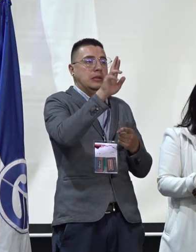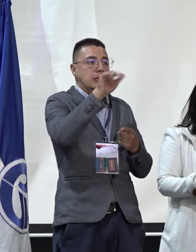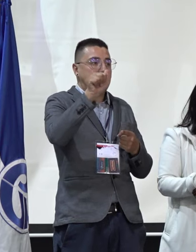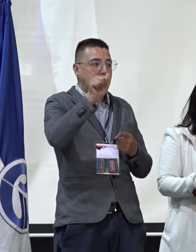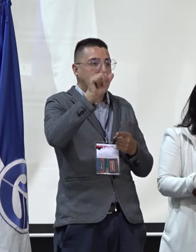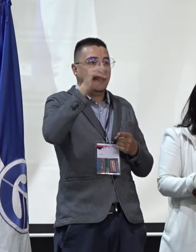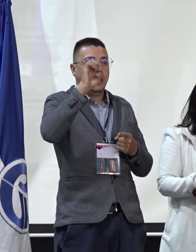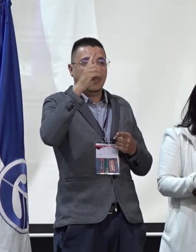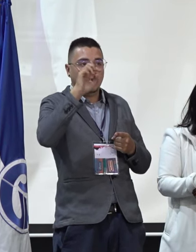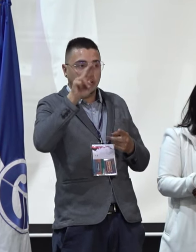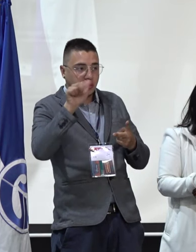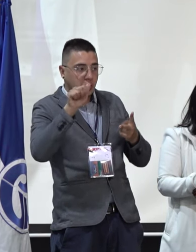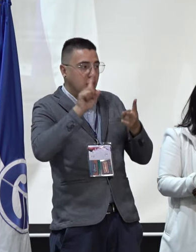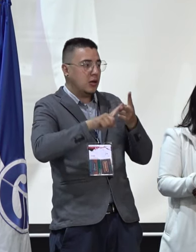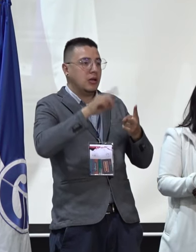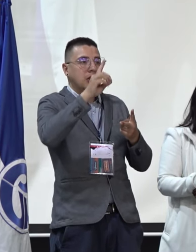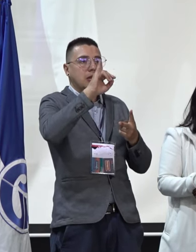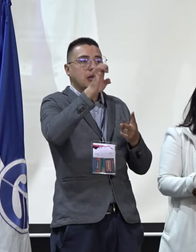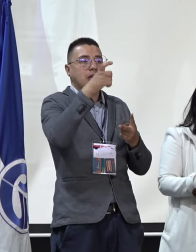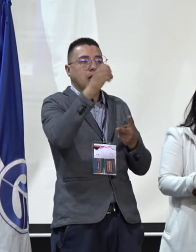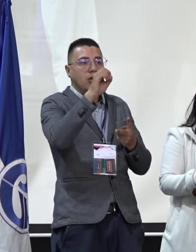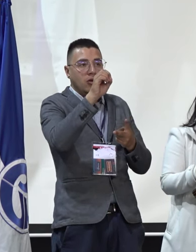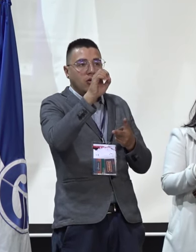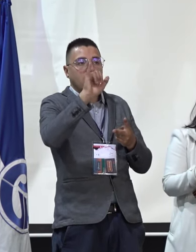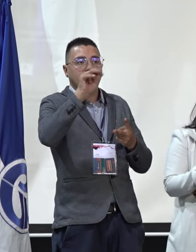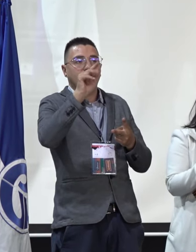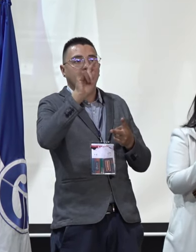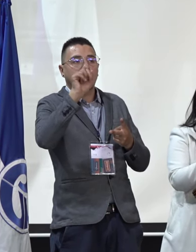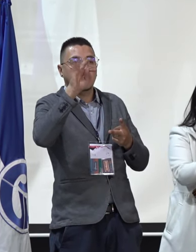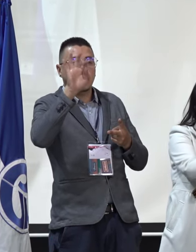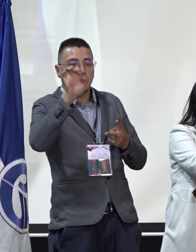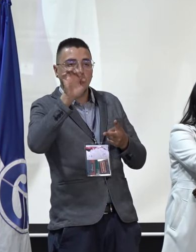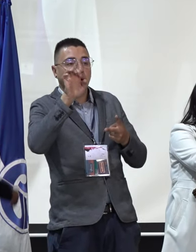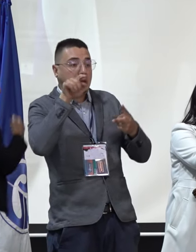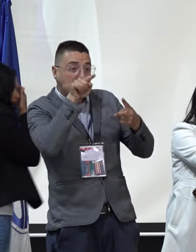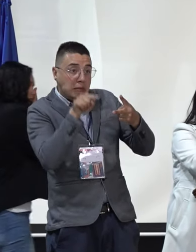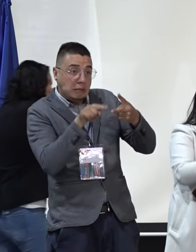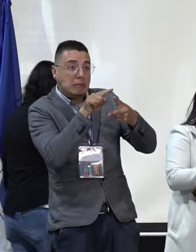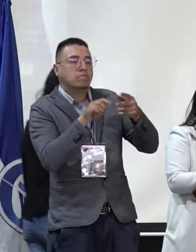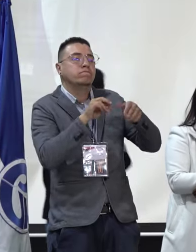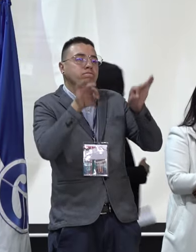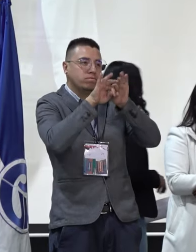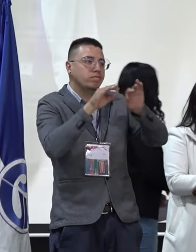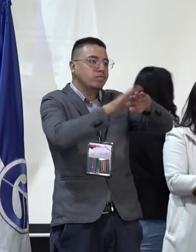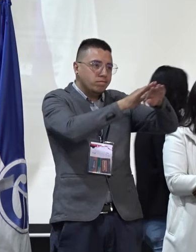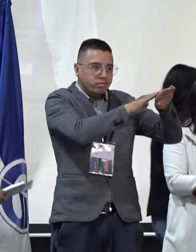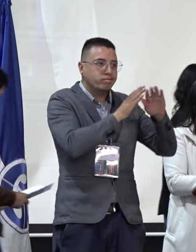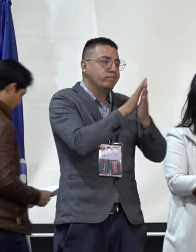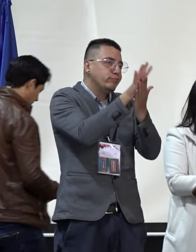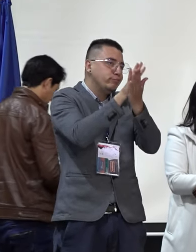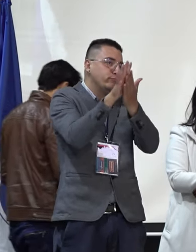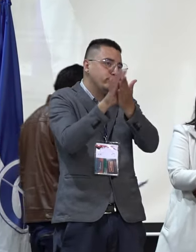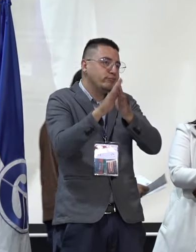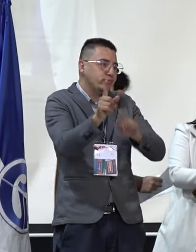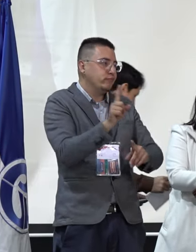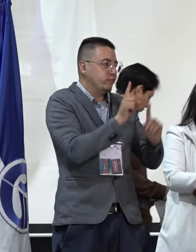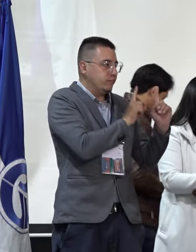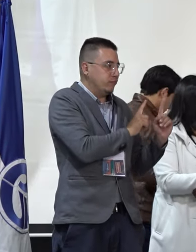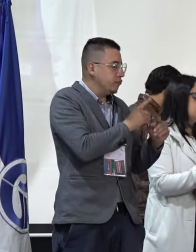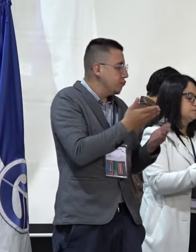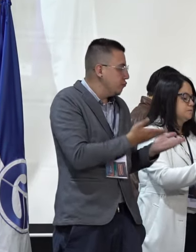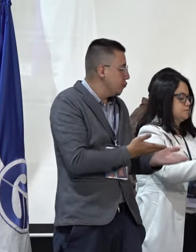Díaz Mendoza y Diego Enrique Infante González, para que realice su postulación ante la Asamblea Nacional de Egresados.